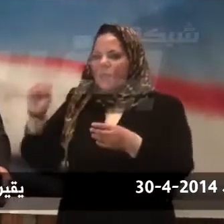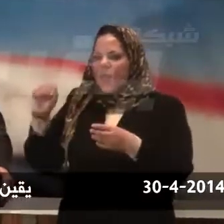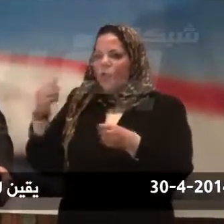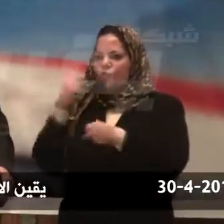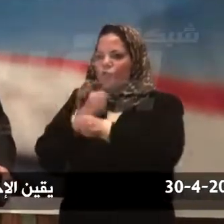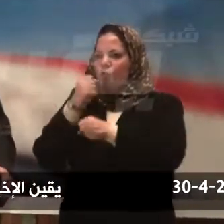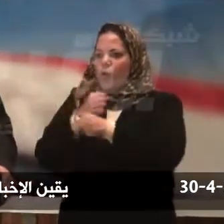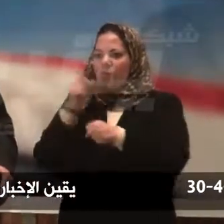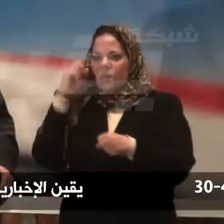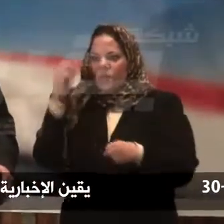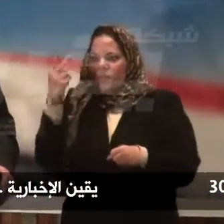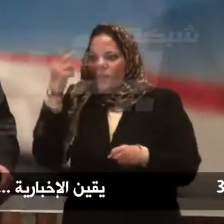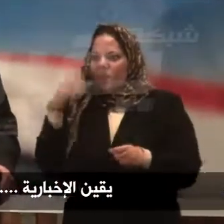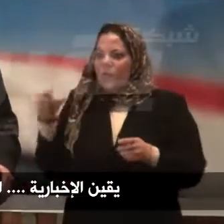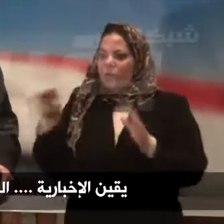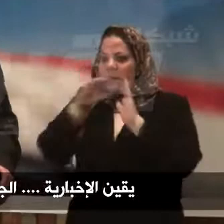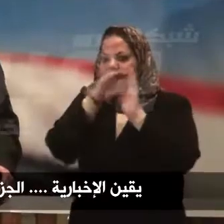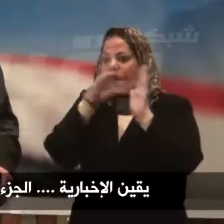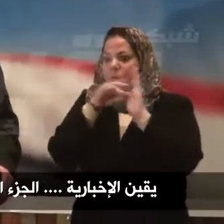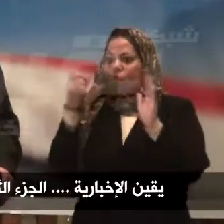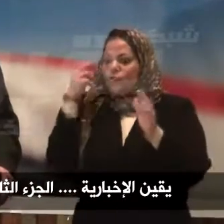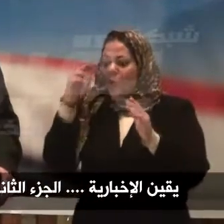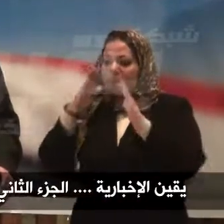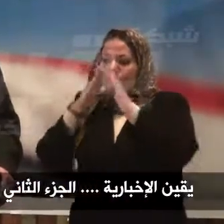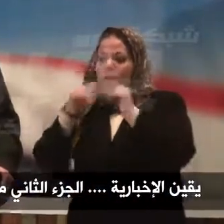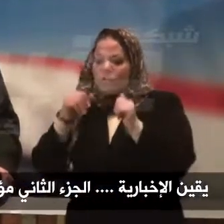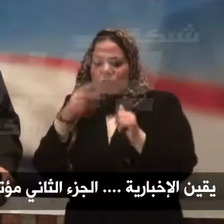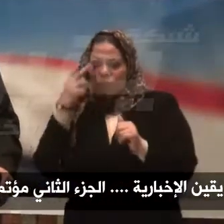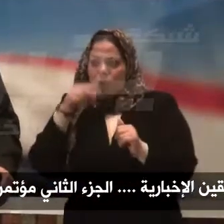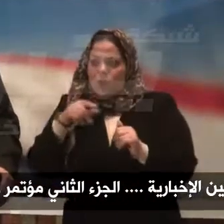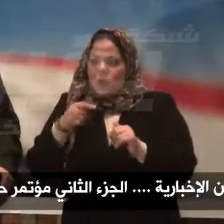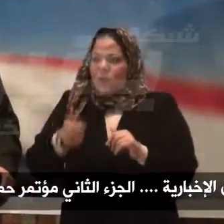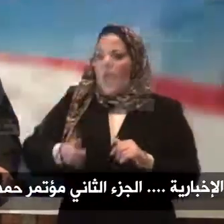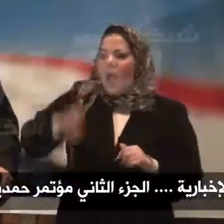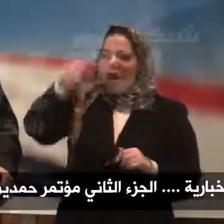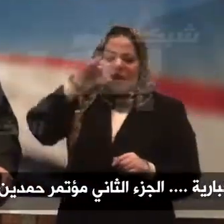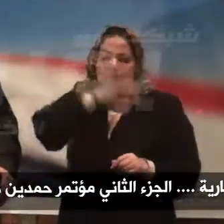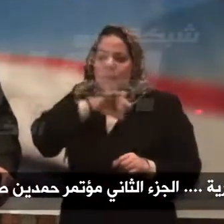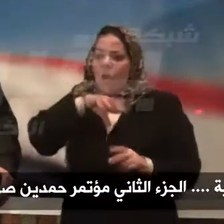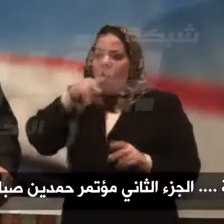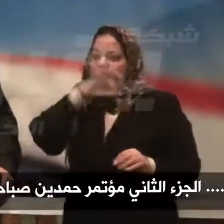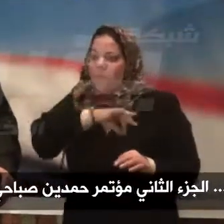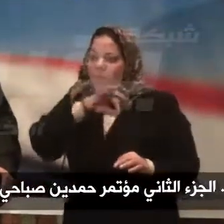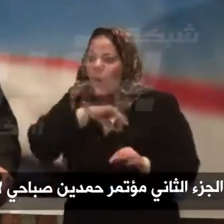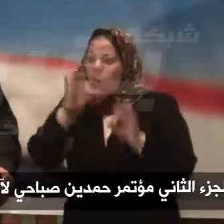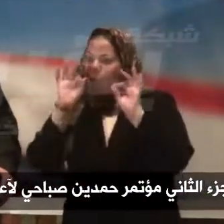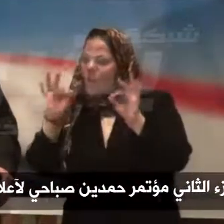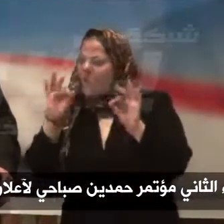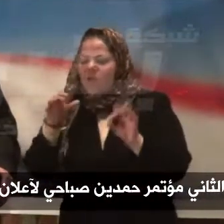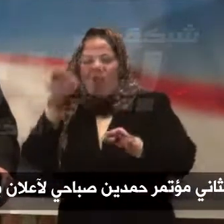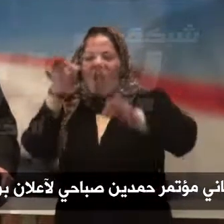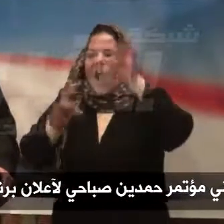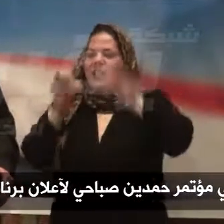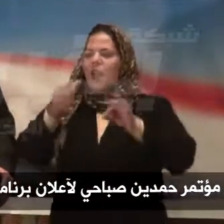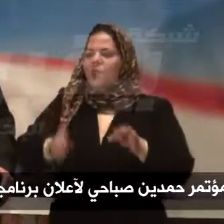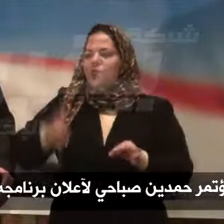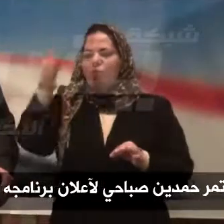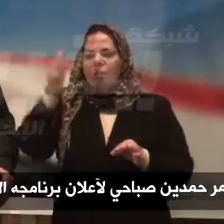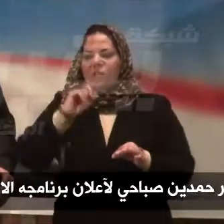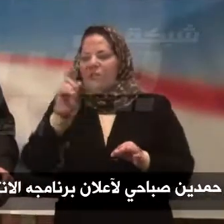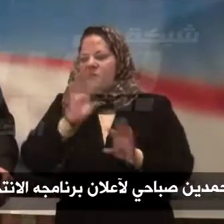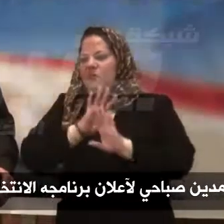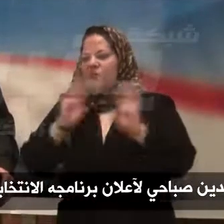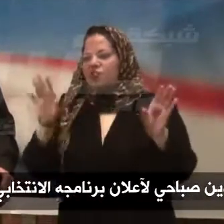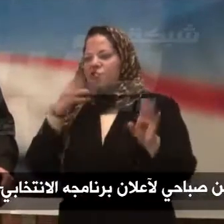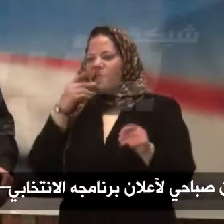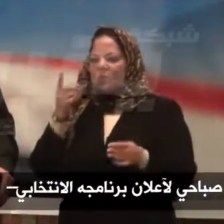اذا ما تصلحتش الادارة في مصر لا تتحقق لنا لعدالة اجتماعية ولا ديمقراطية